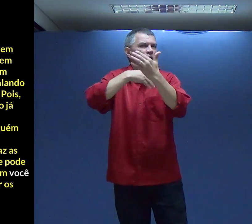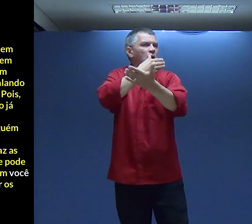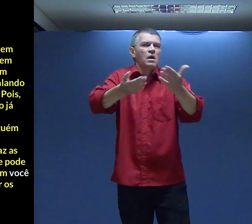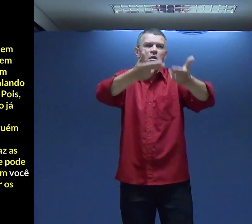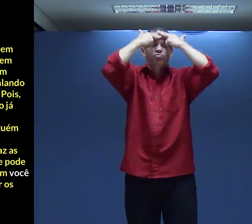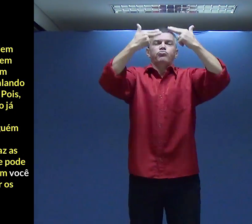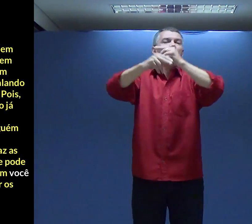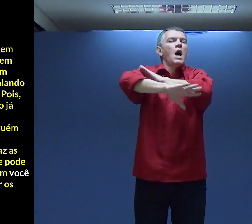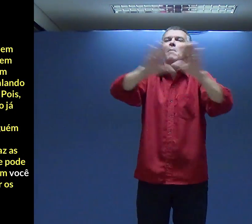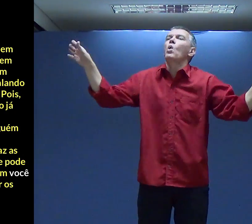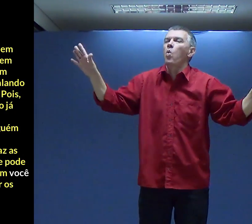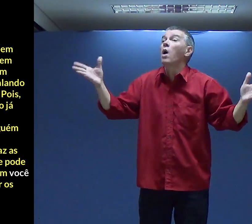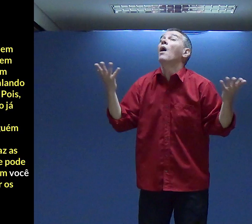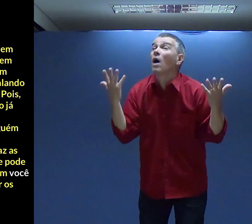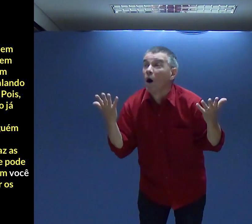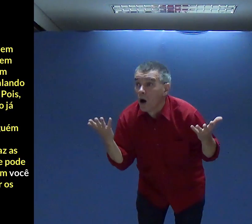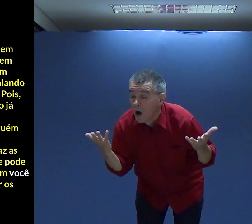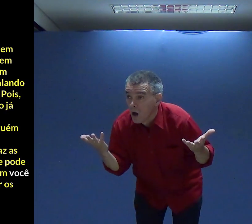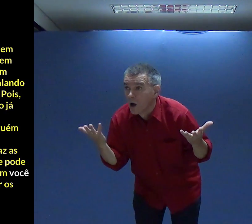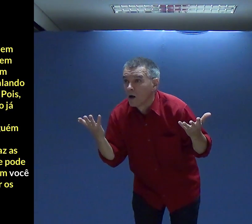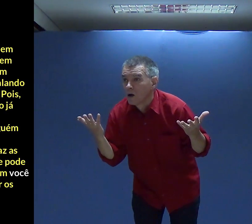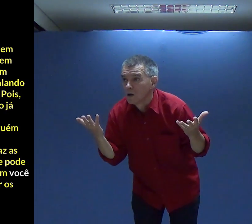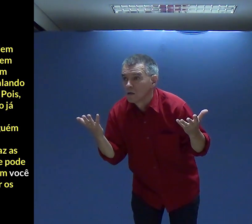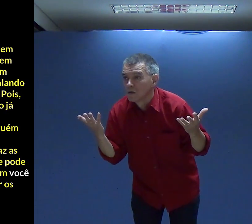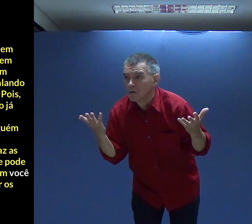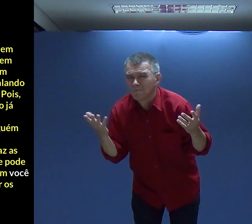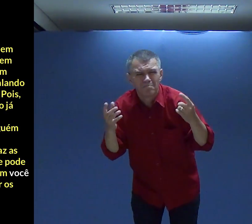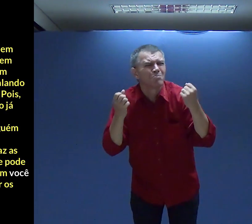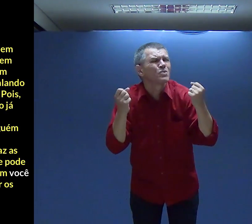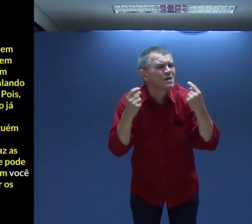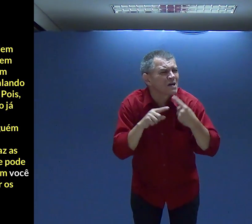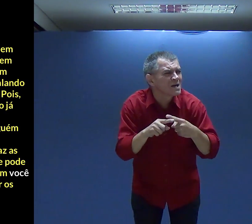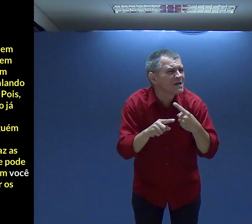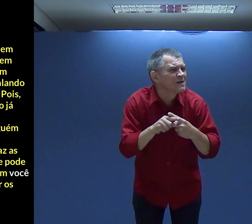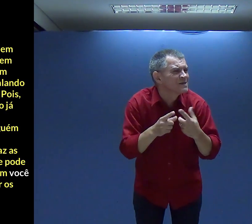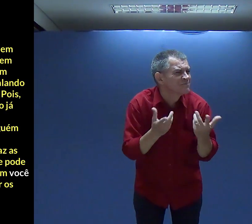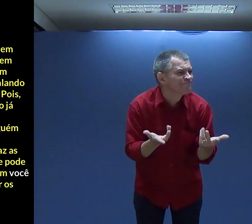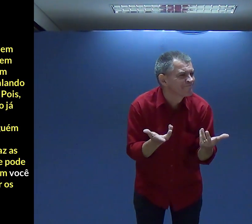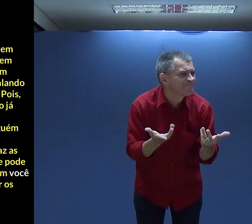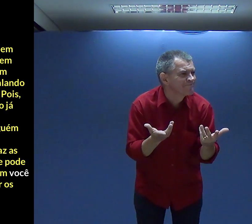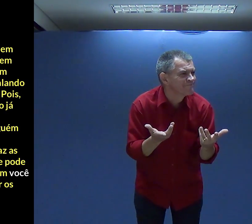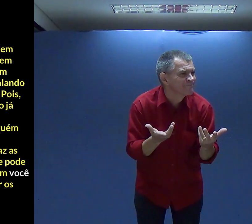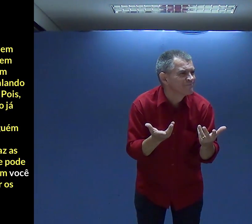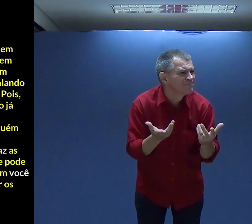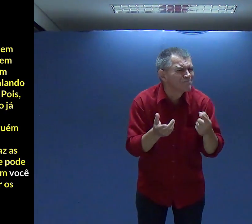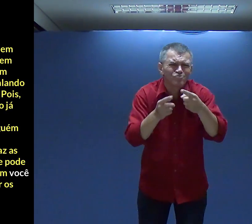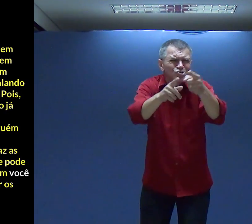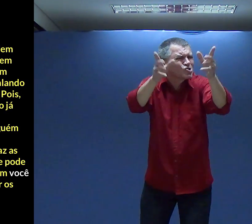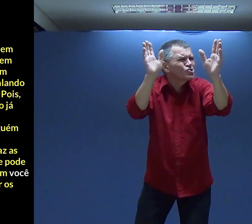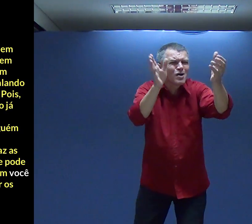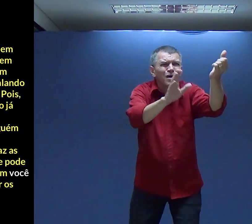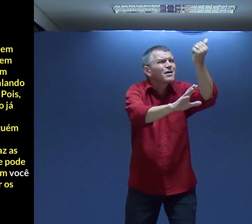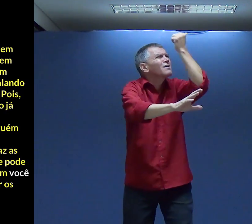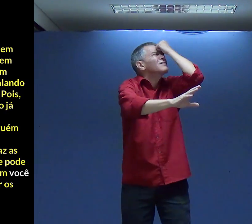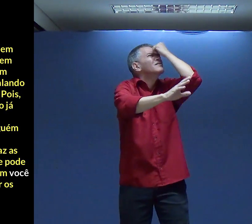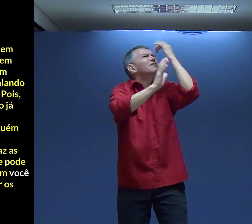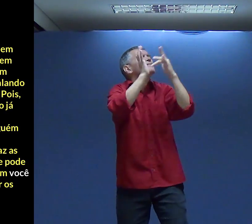me envolvo E aí Você cria Um certo Trauma Um certo Problema Em relação A seus relacionamentos